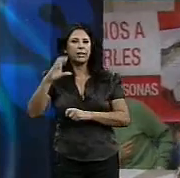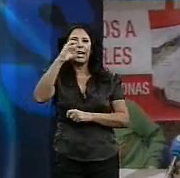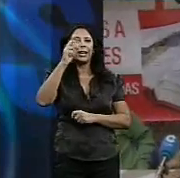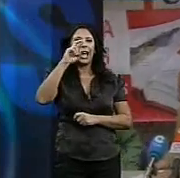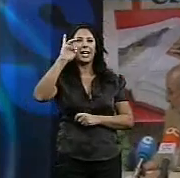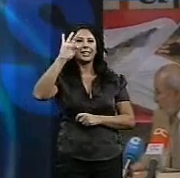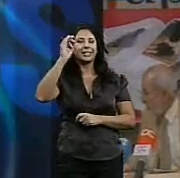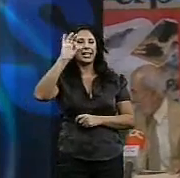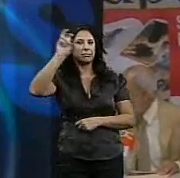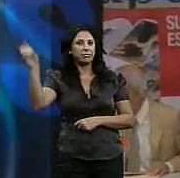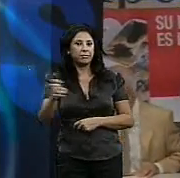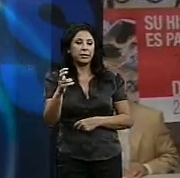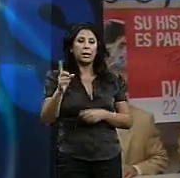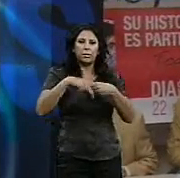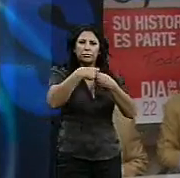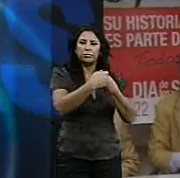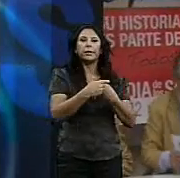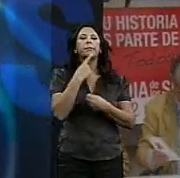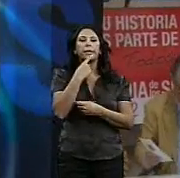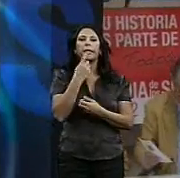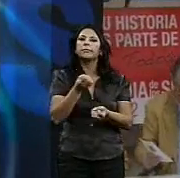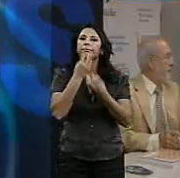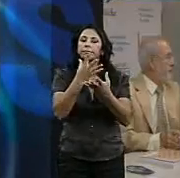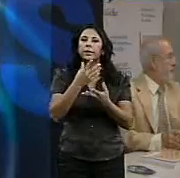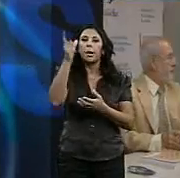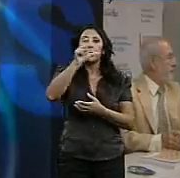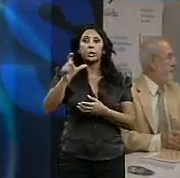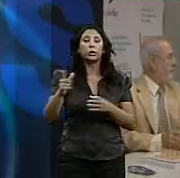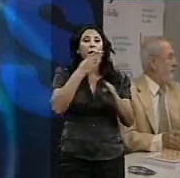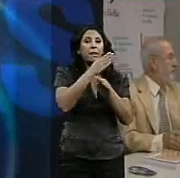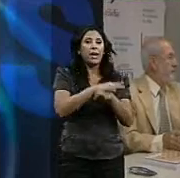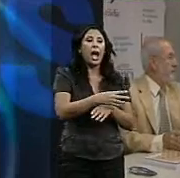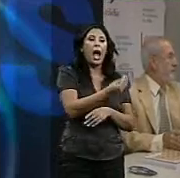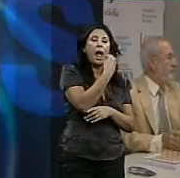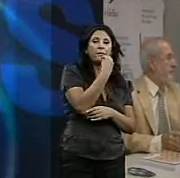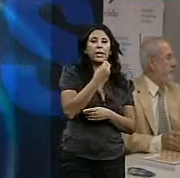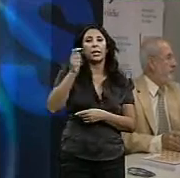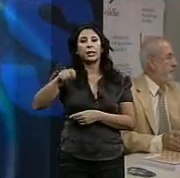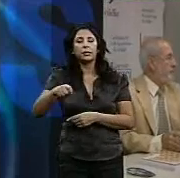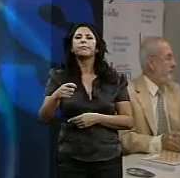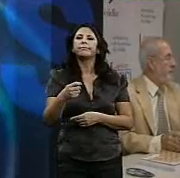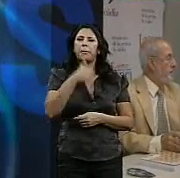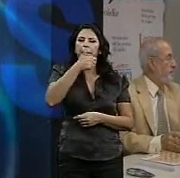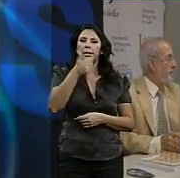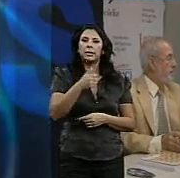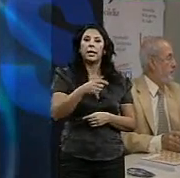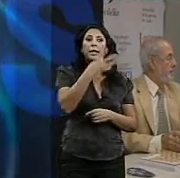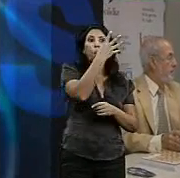han confirmado un incremento de hasta el doble de asistencias a albergues y comedores. De 40 a 60 personas más por día.